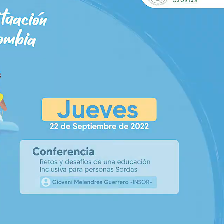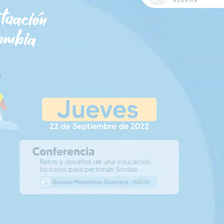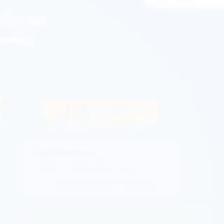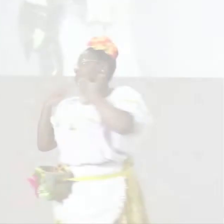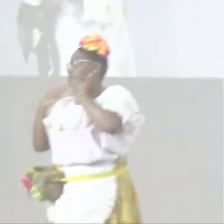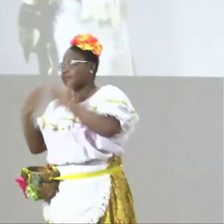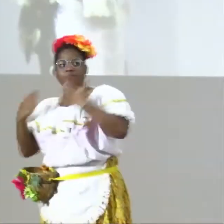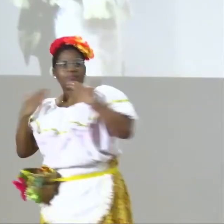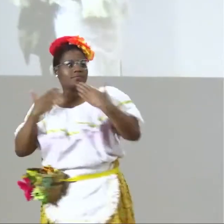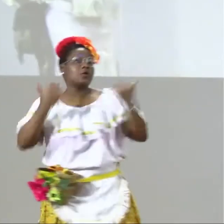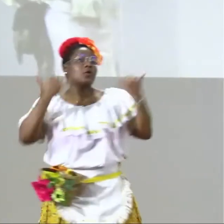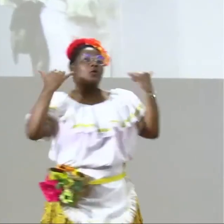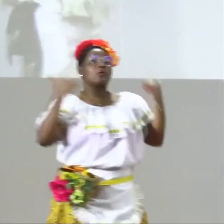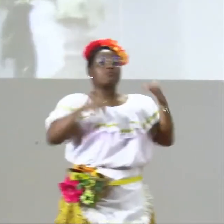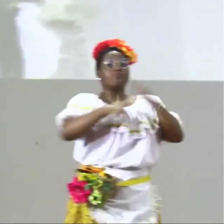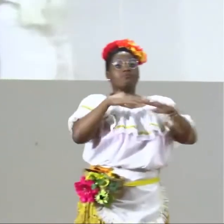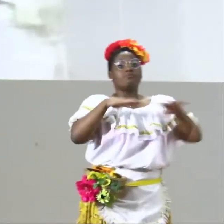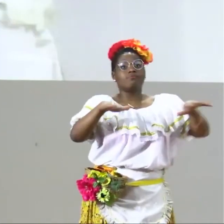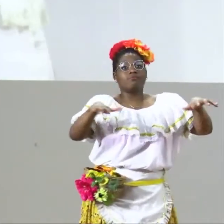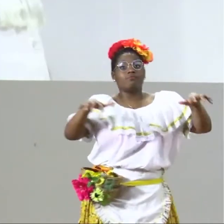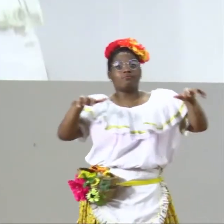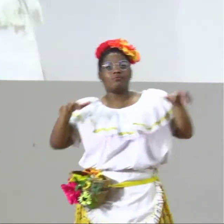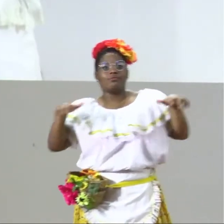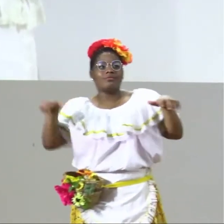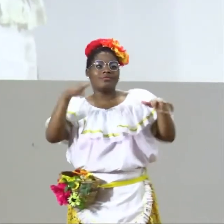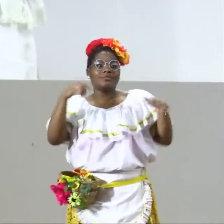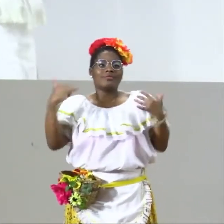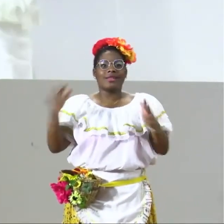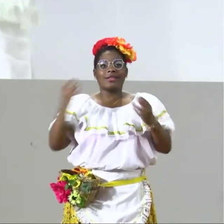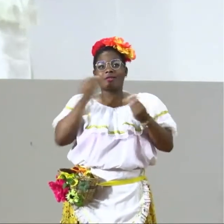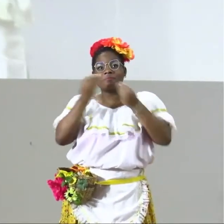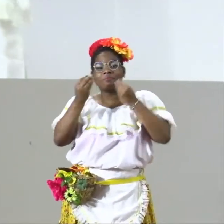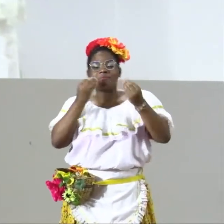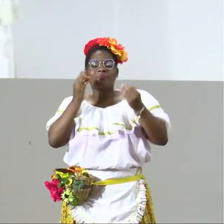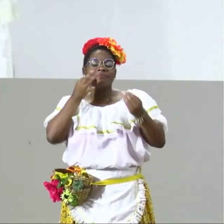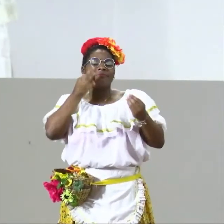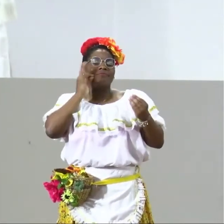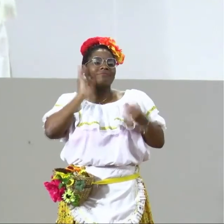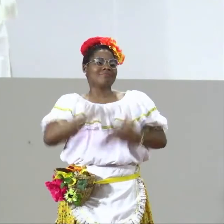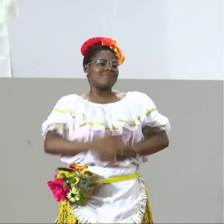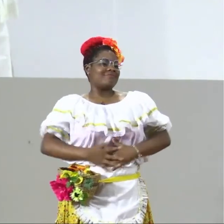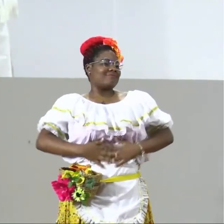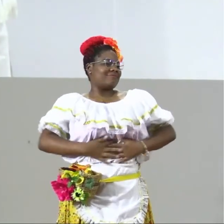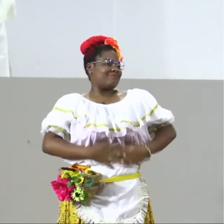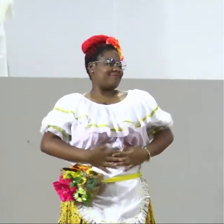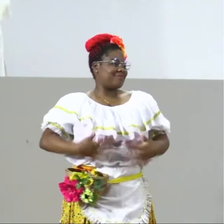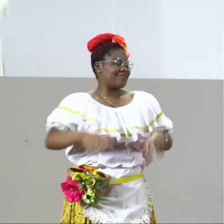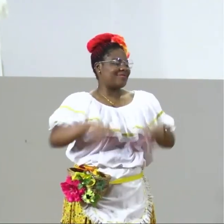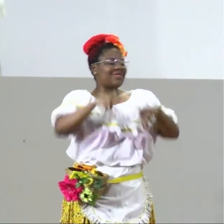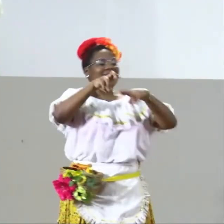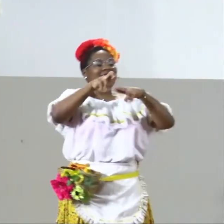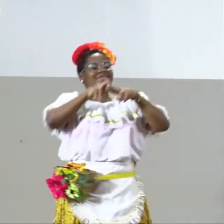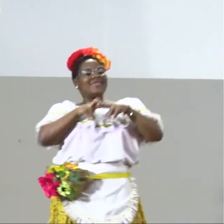Bueno, muchas gracias. Entonces estamos ya aquí, después de este rico refrigerio, ya estamos llenos, pueden